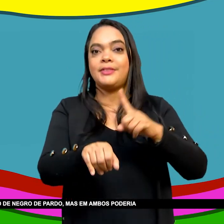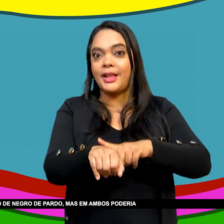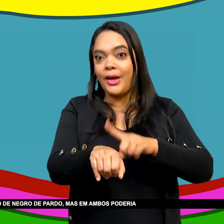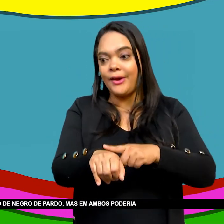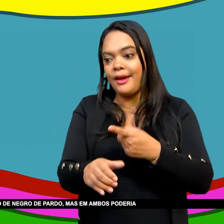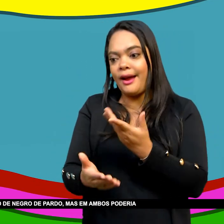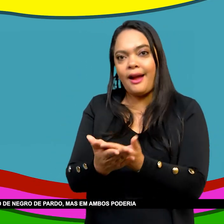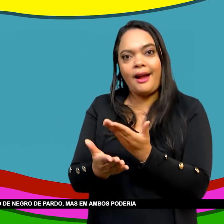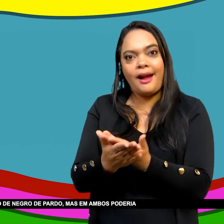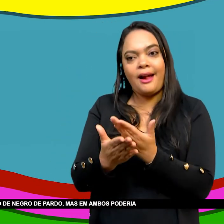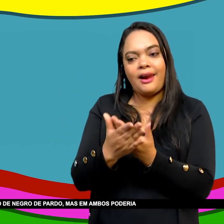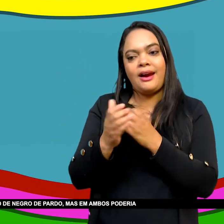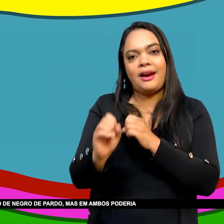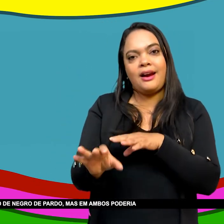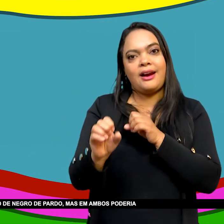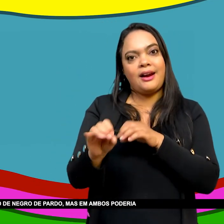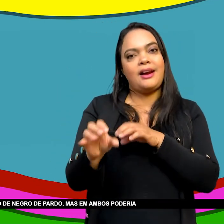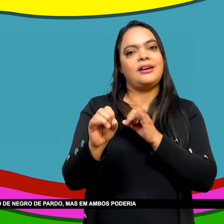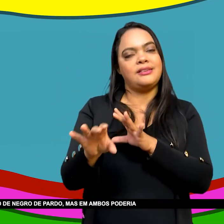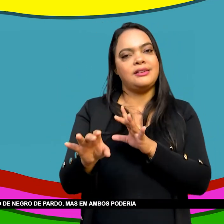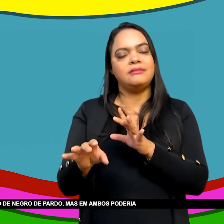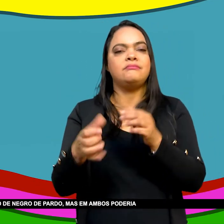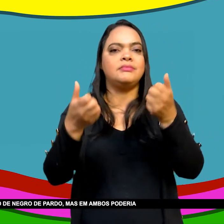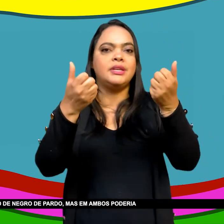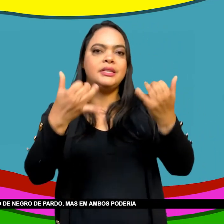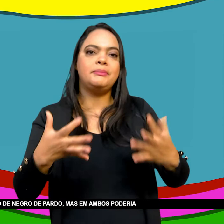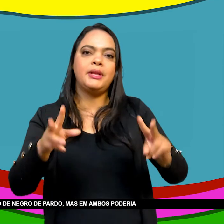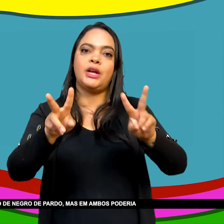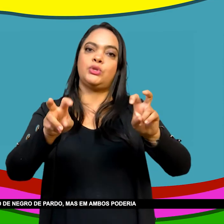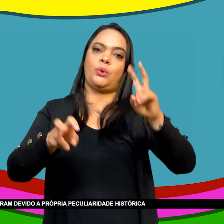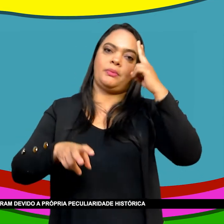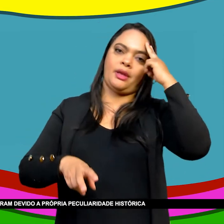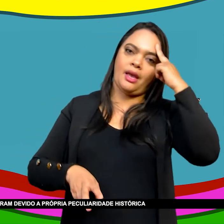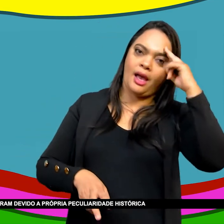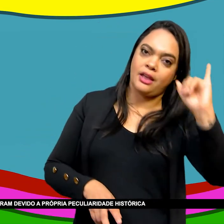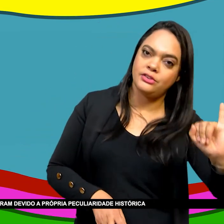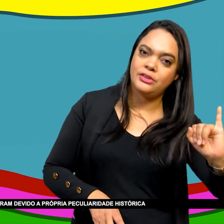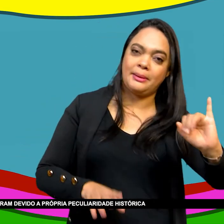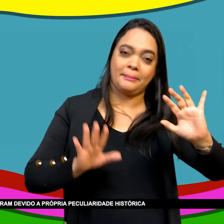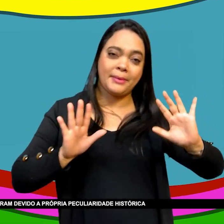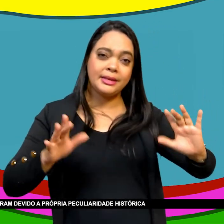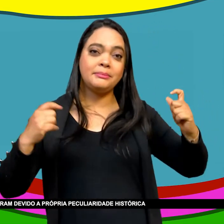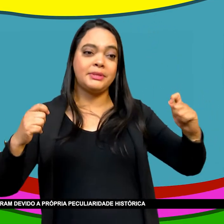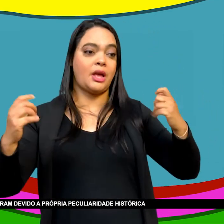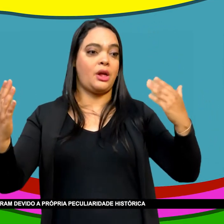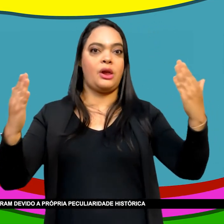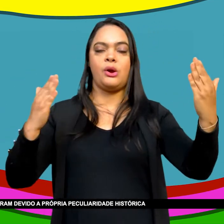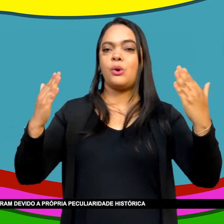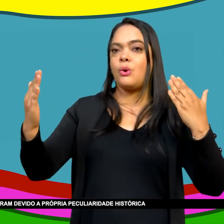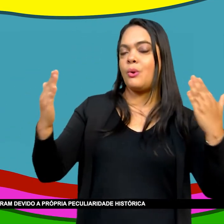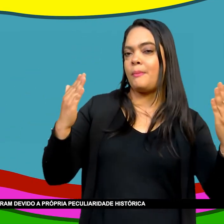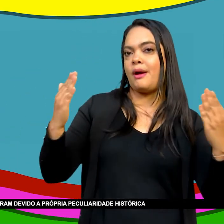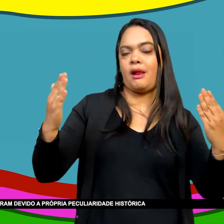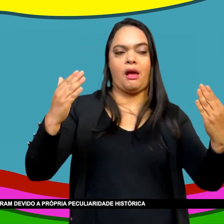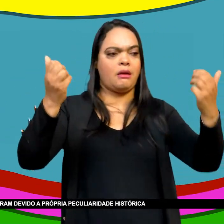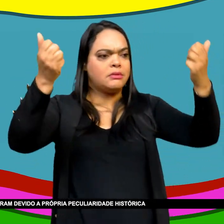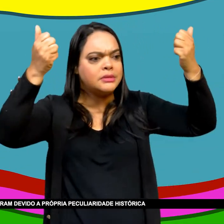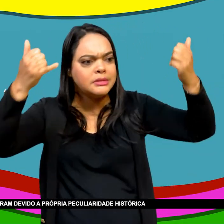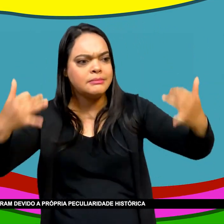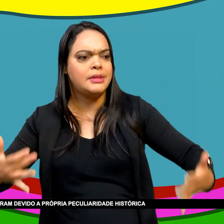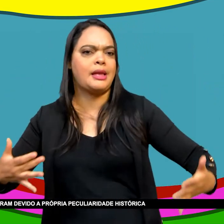No qual Chamado de negro Ou de pardo Mas em ambos Poderia haver negros Ou pardos Então é assim